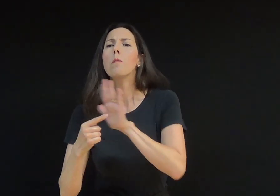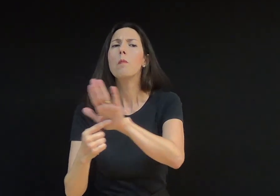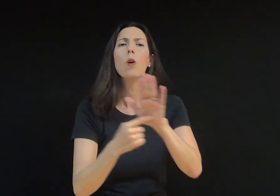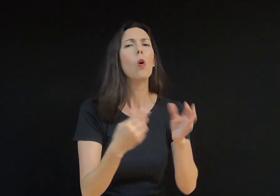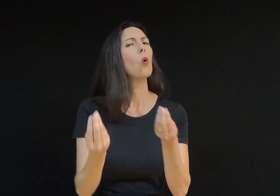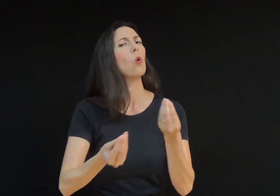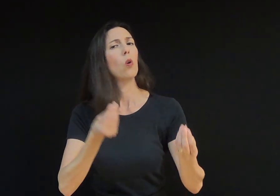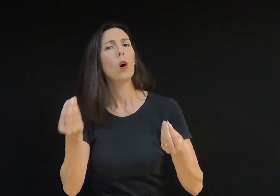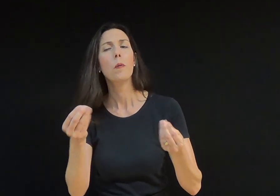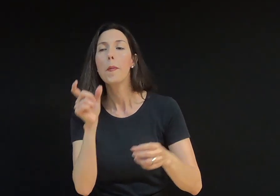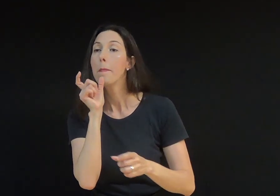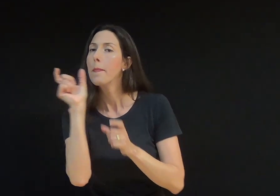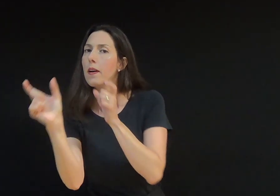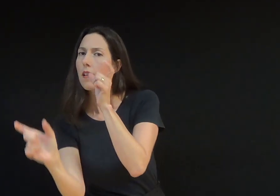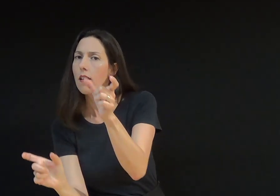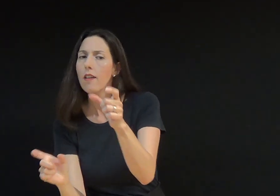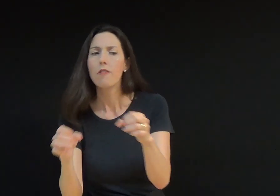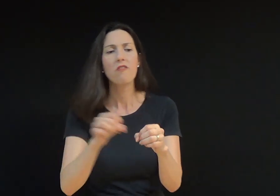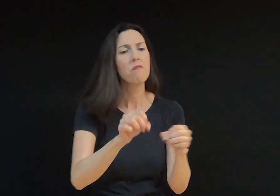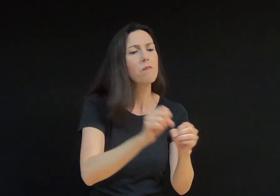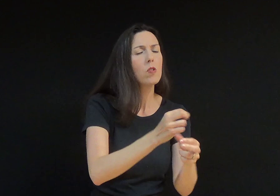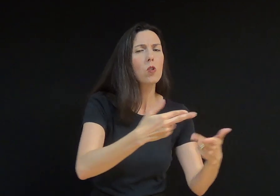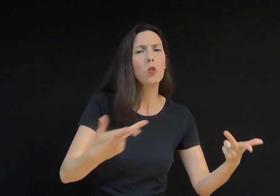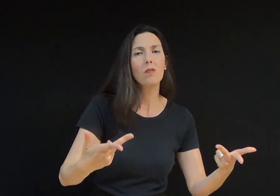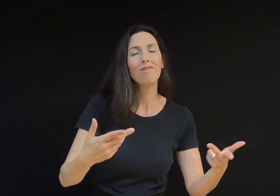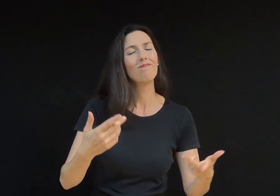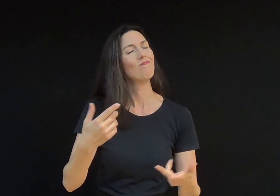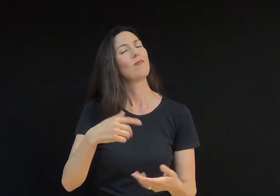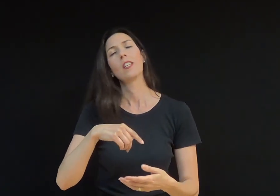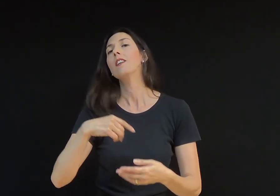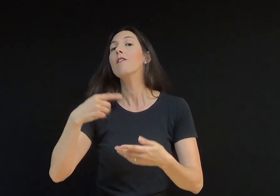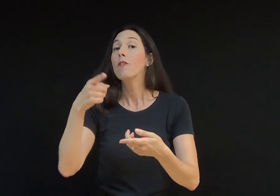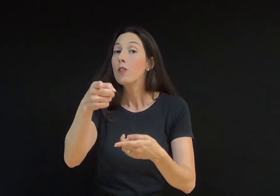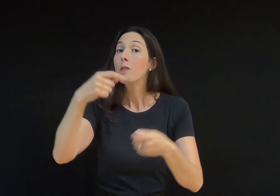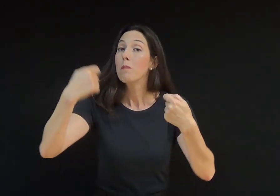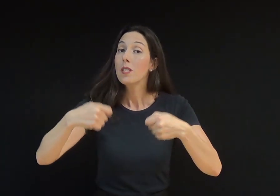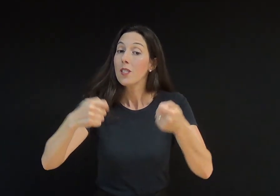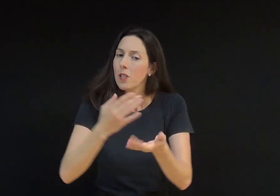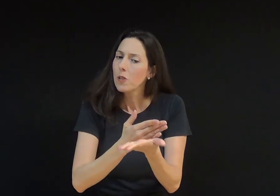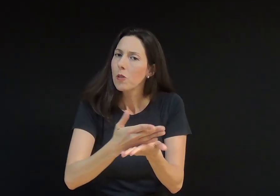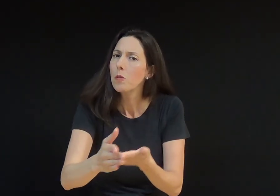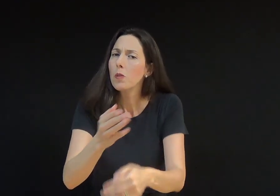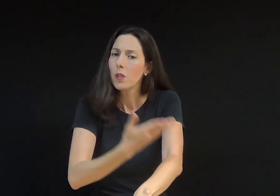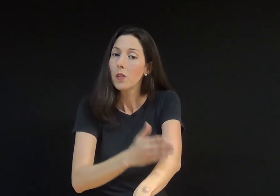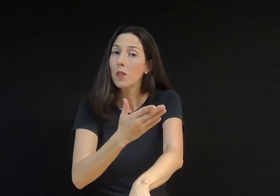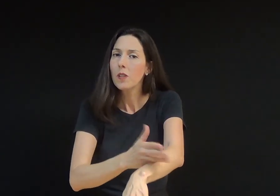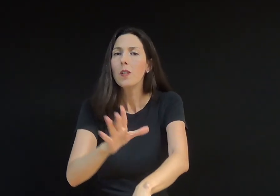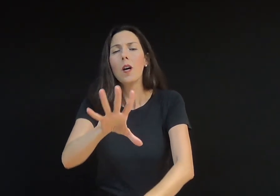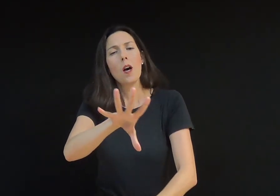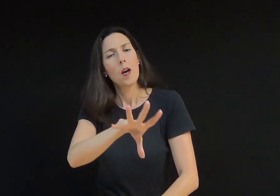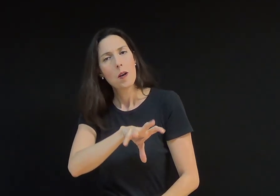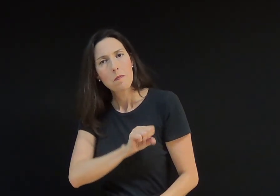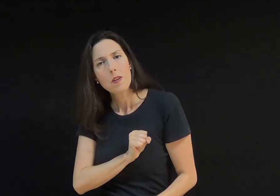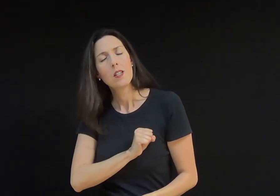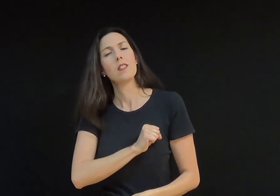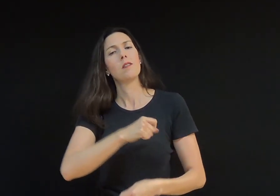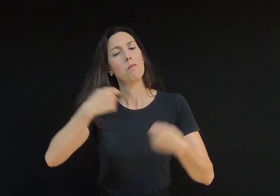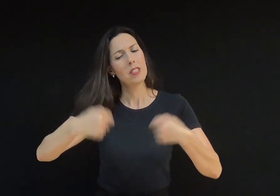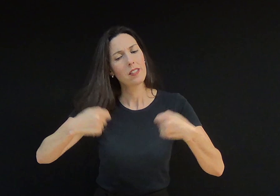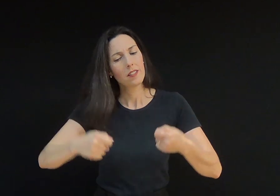palavras? É através de pequenos gestos? Não importa a forma. Apenas comece. Escolha amar. Escolha doar